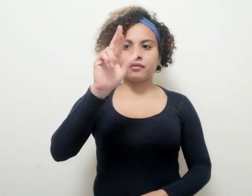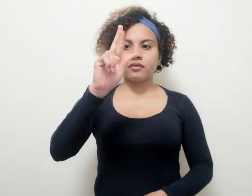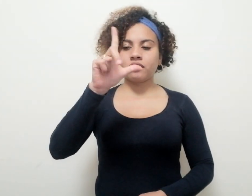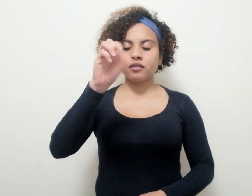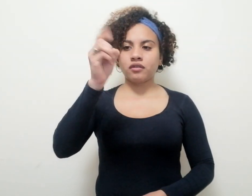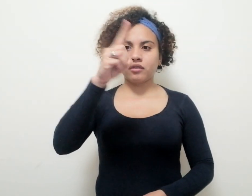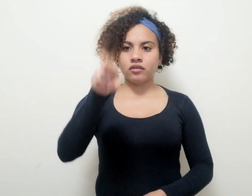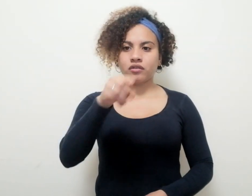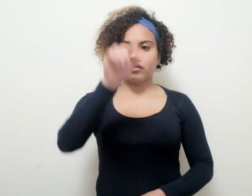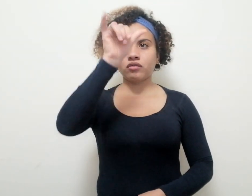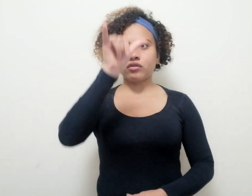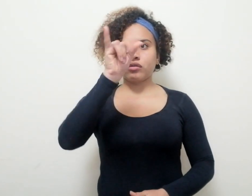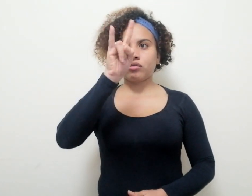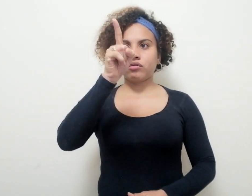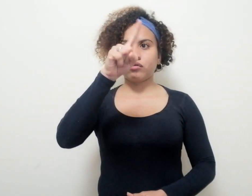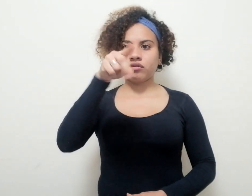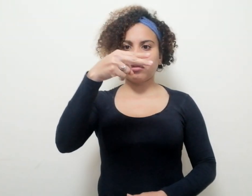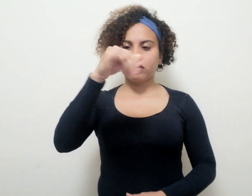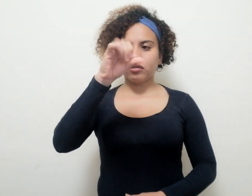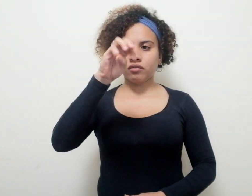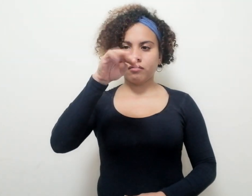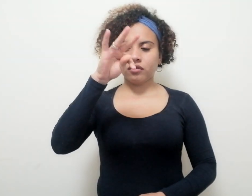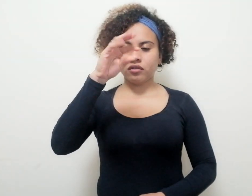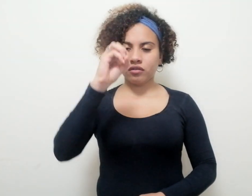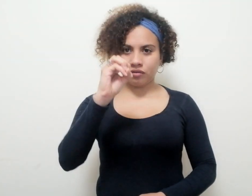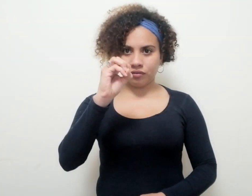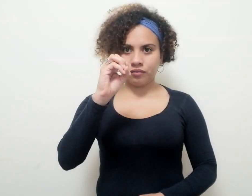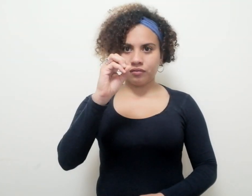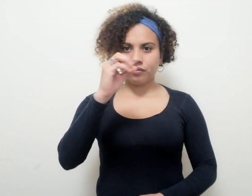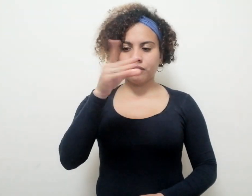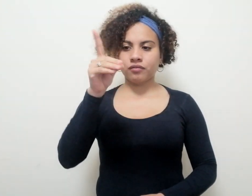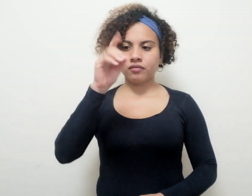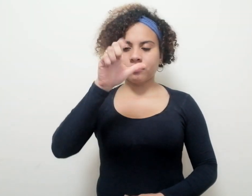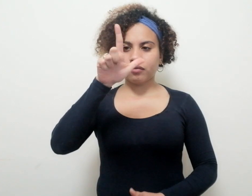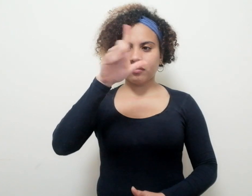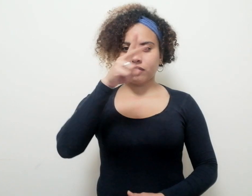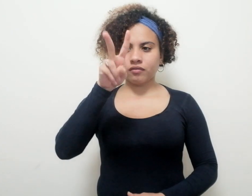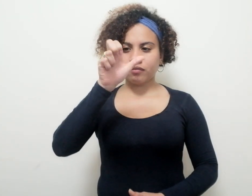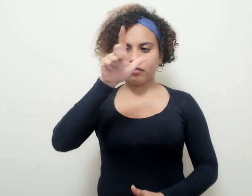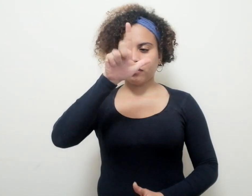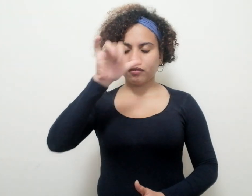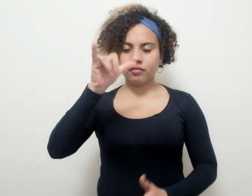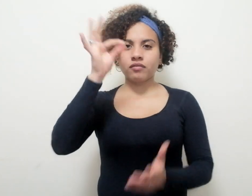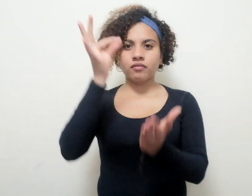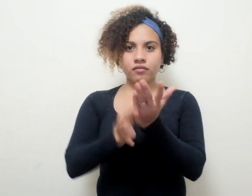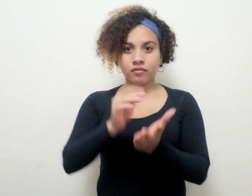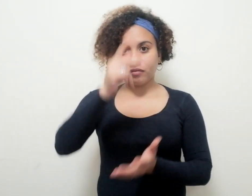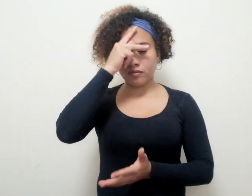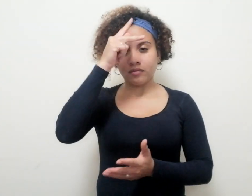Carlos Yuchimito del Valle, Lima, 1977.